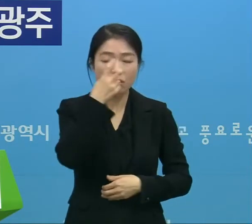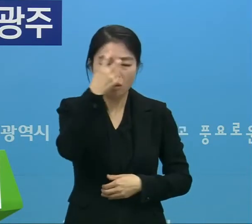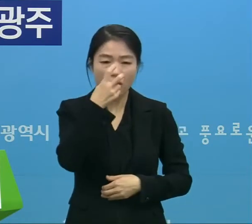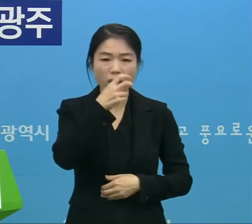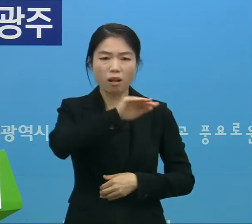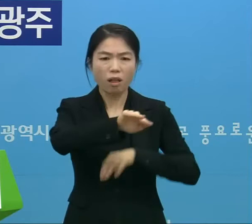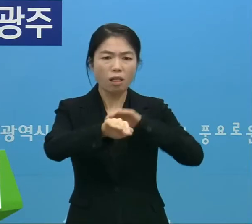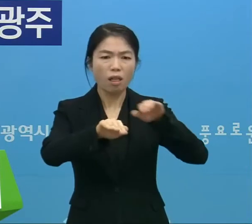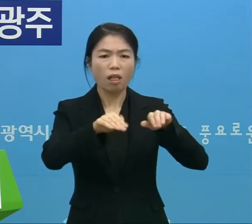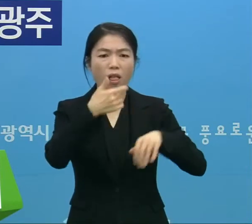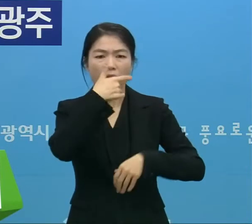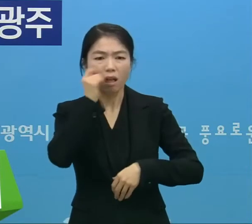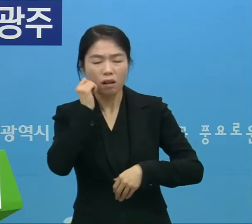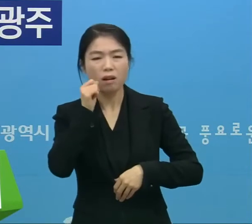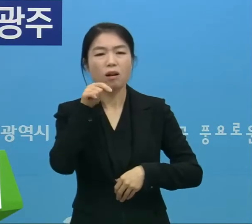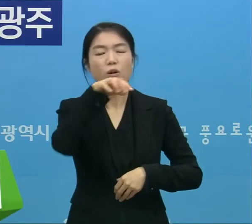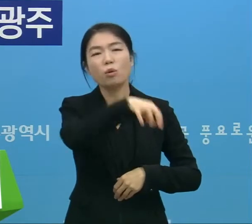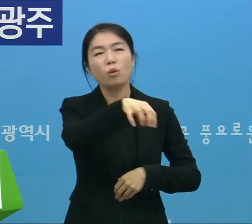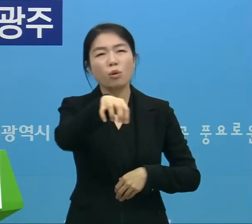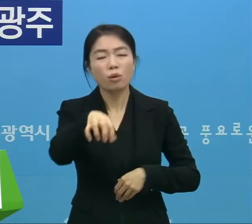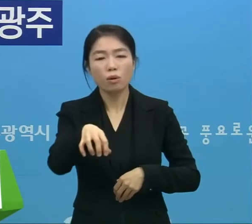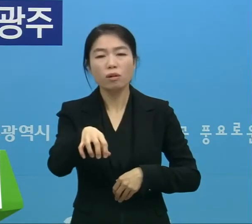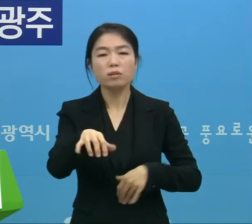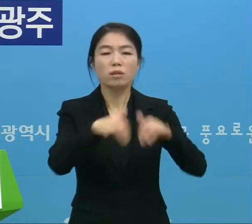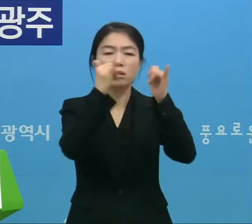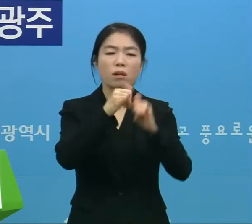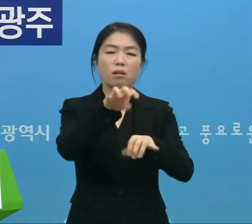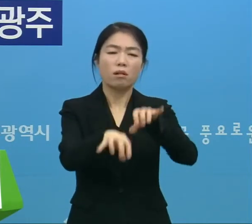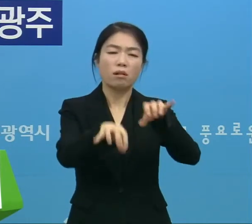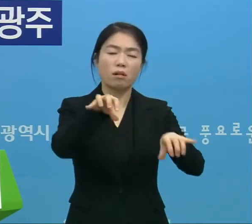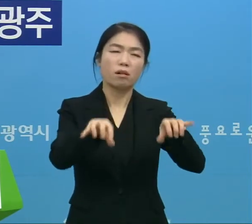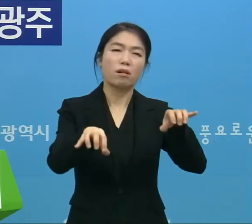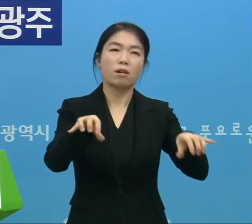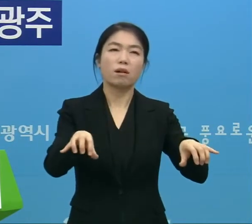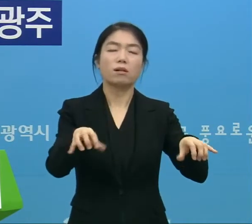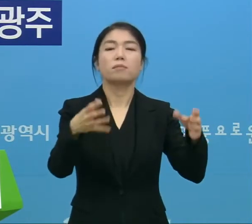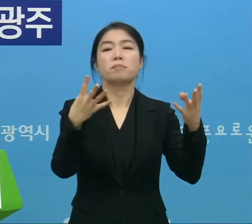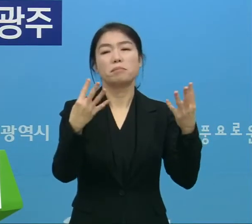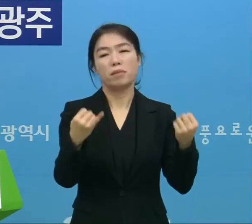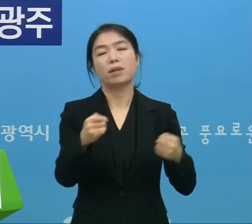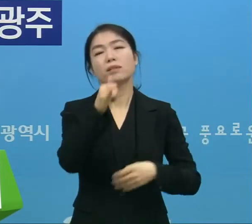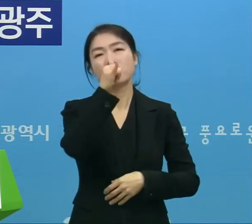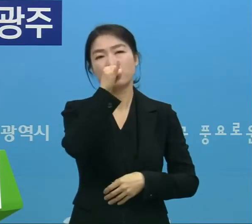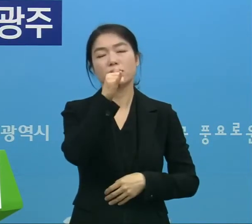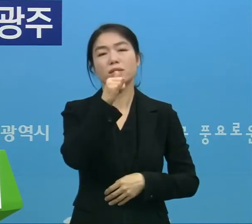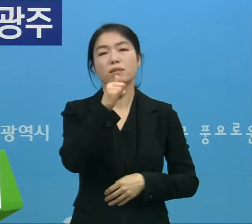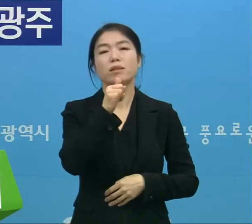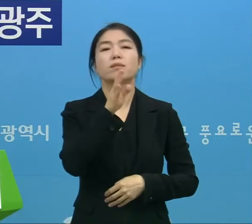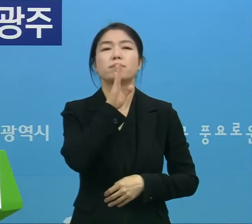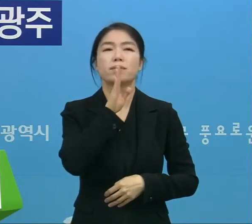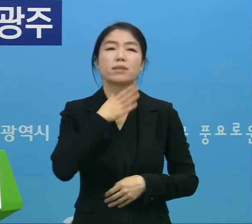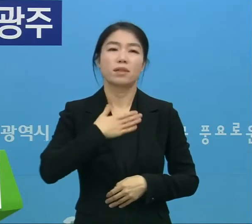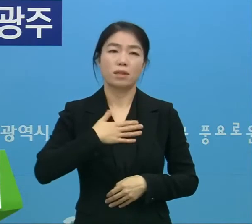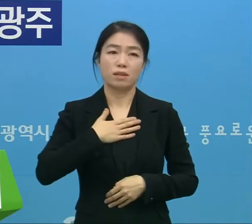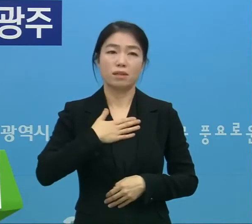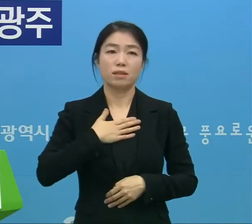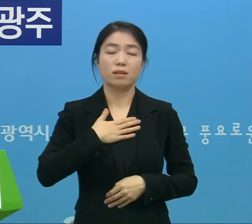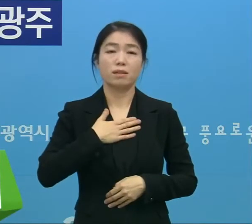손길이 미치지 못하는 곳이 우리 사회 이곳저곳에 존재할 수밖에 없는 것이 현실입니다.